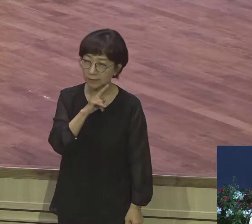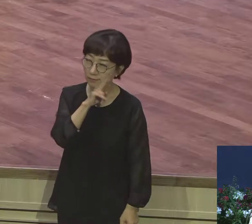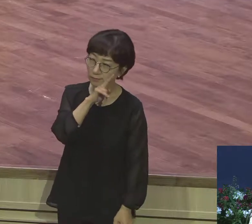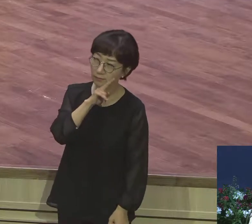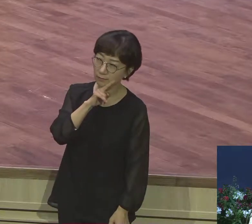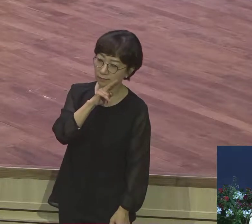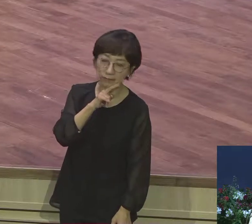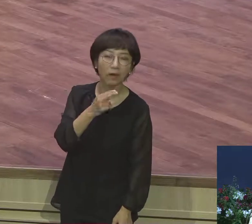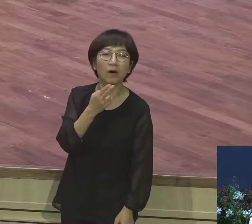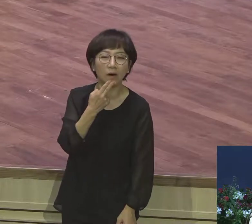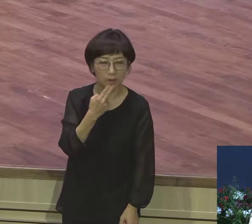안 했습니다